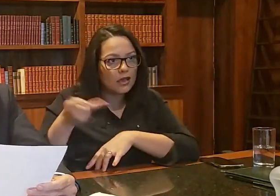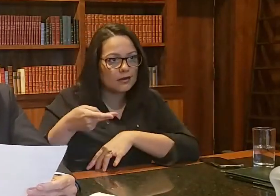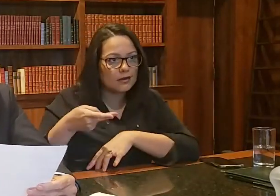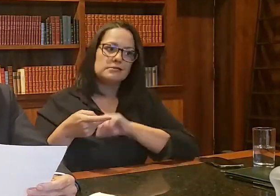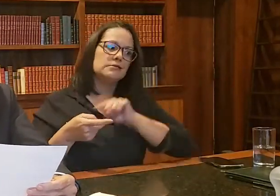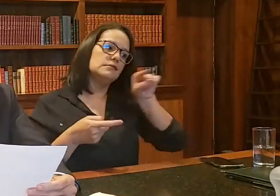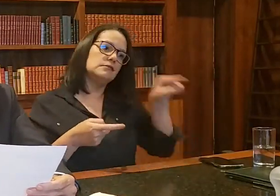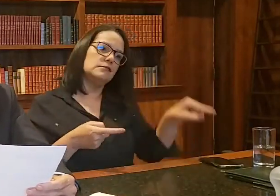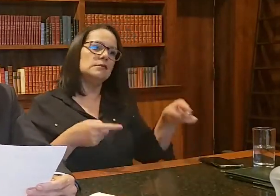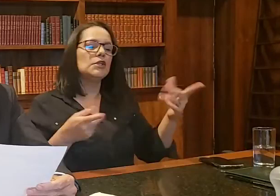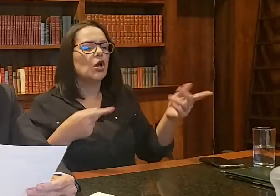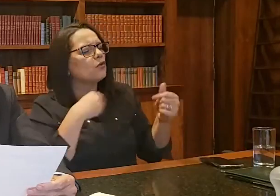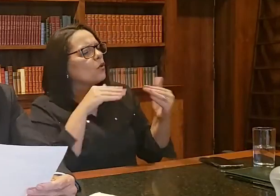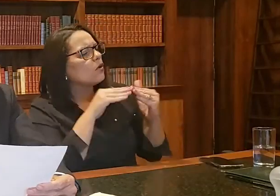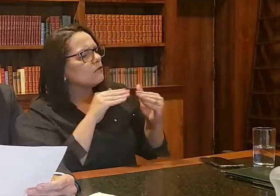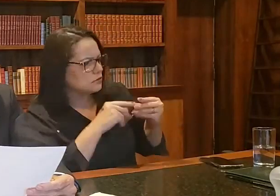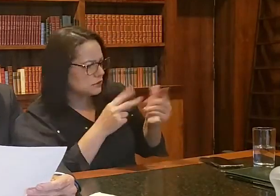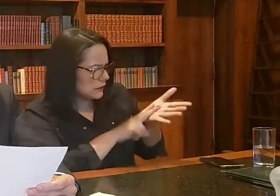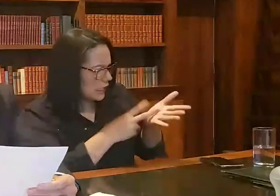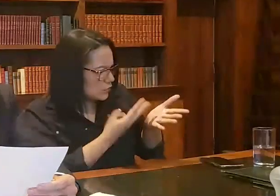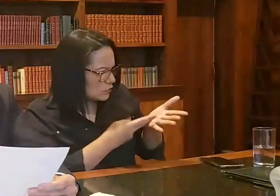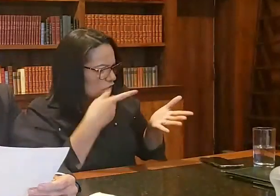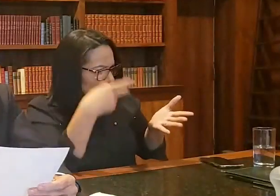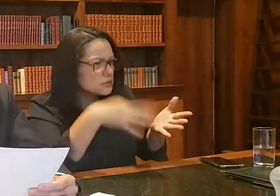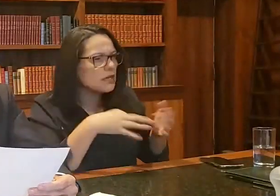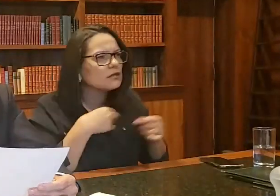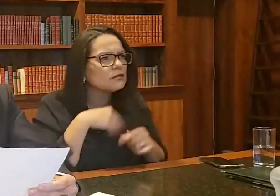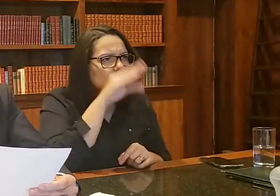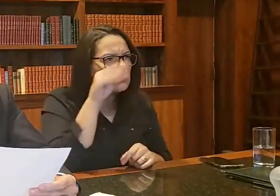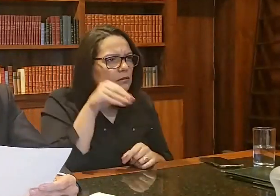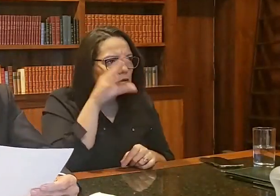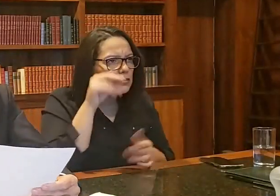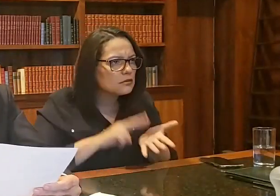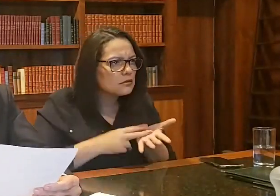com o tradutor, realmente, ela falou tudo isso aqui.